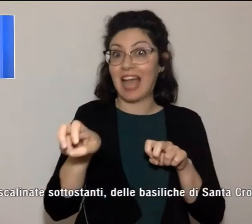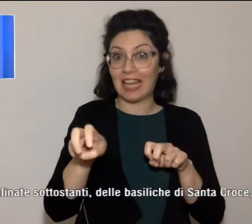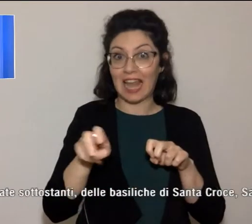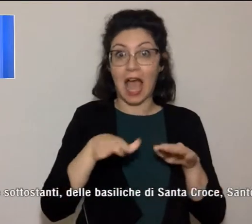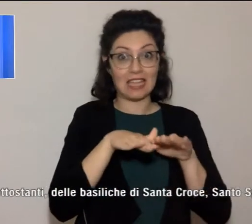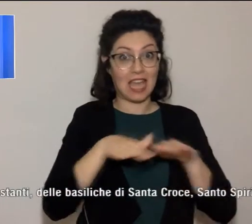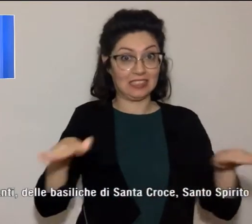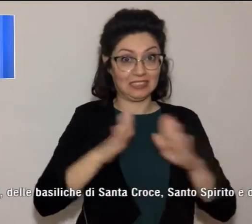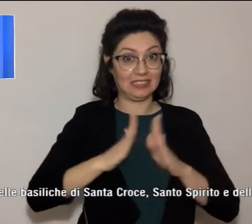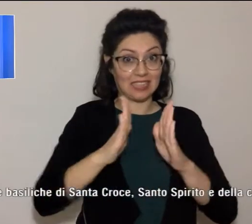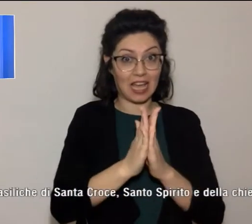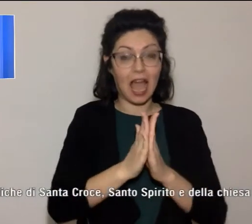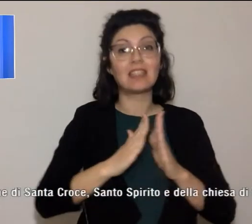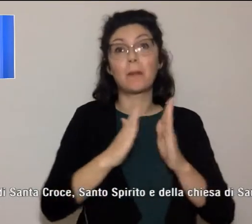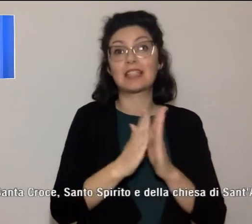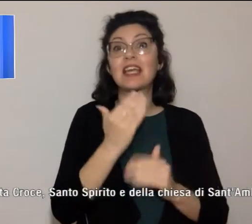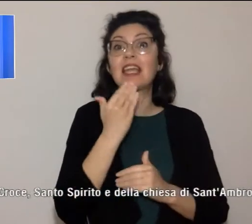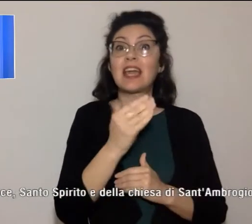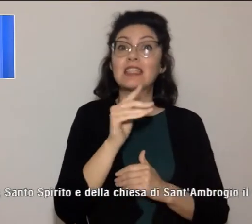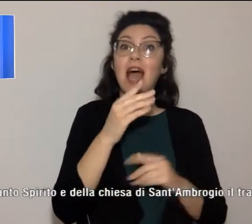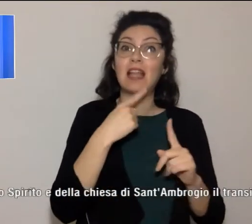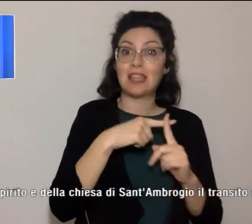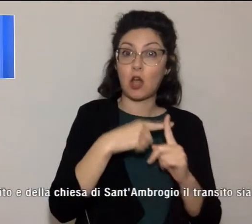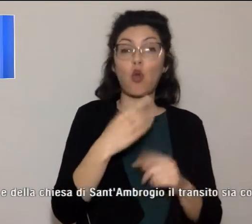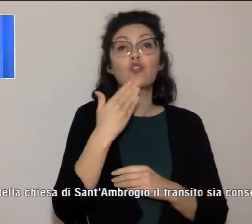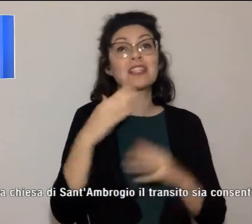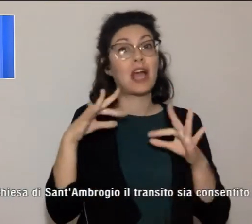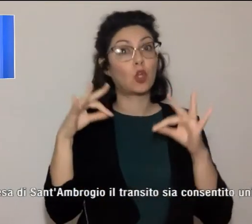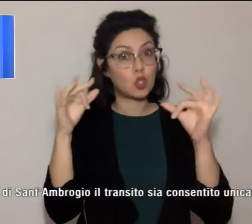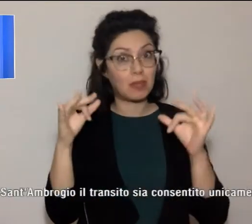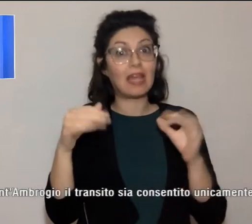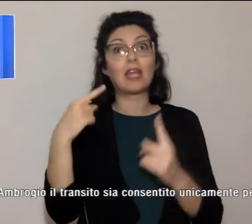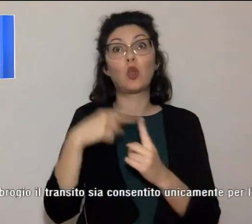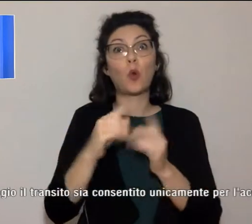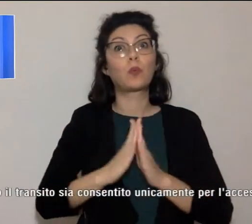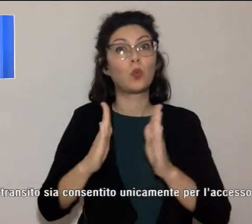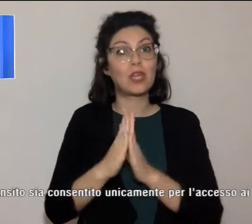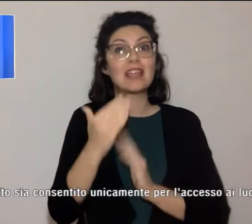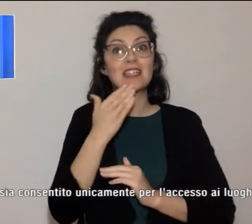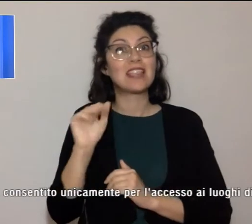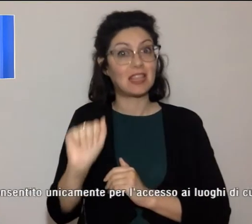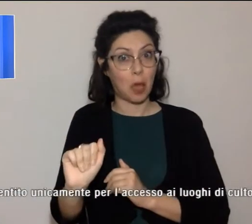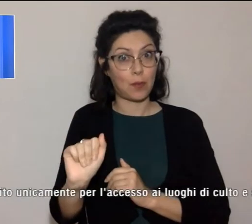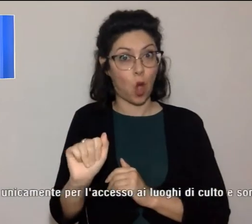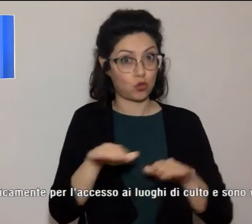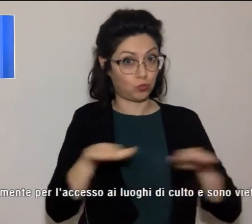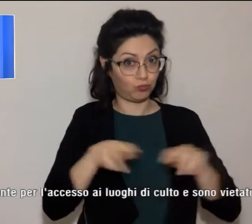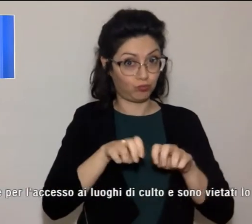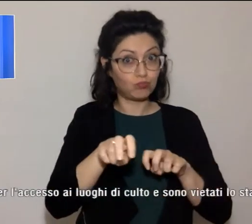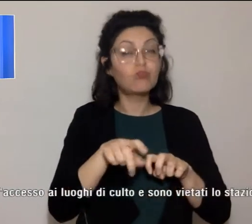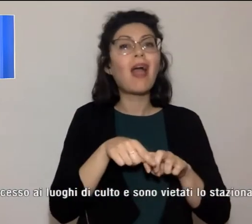delle basiliche di Santa Croce, Santo Spirito e della Chiesa di Sant'Ambrogio il transito sia